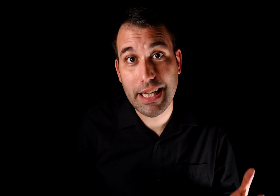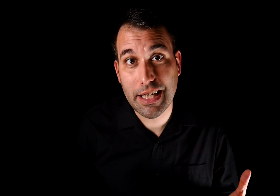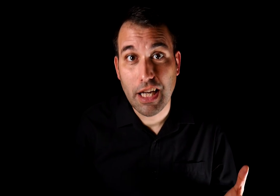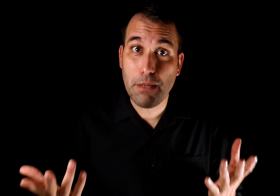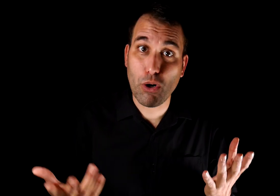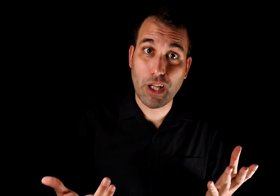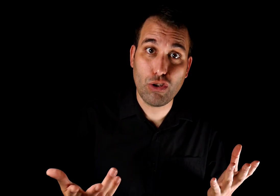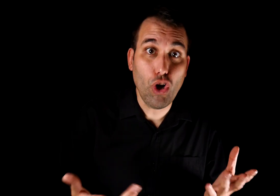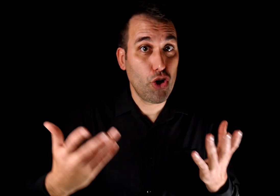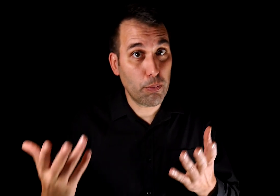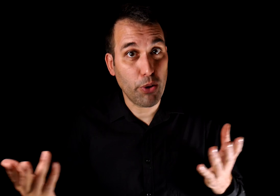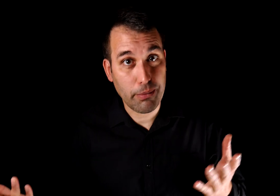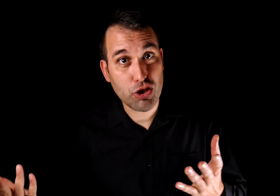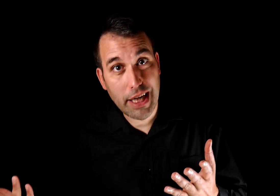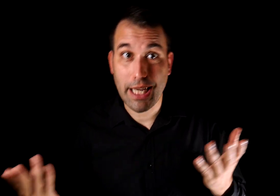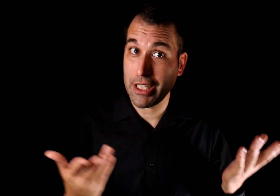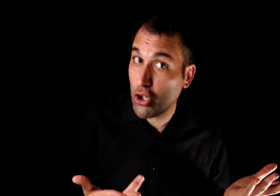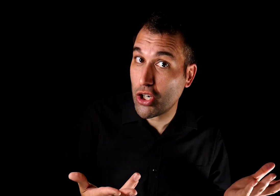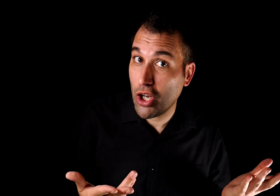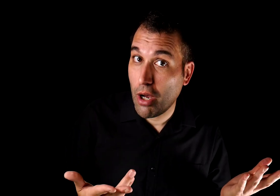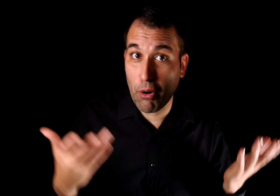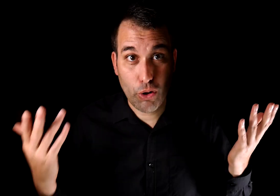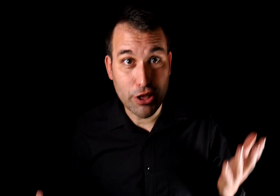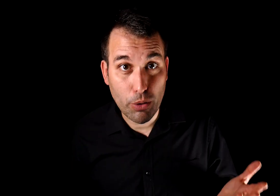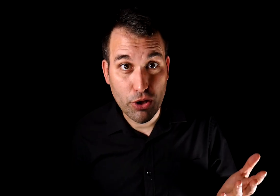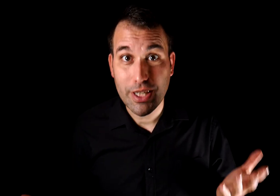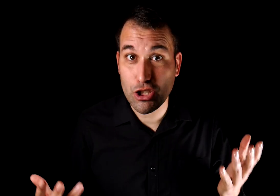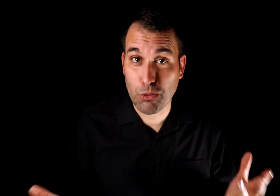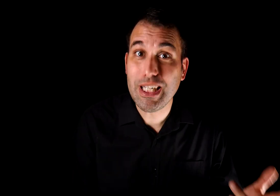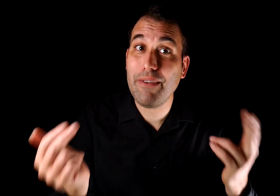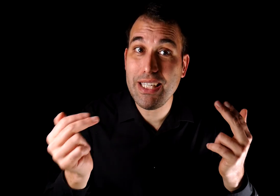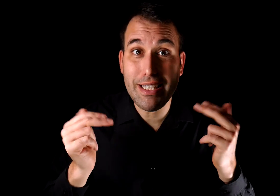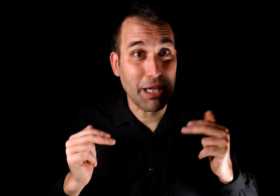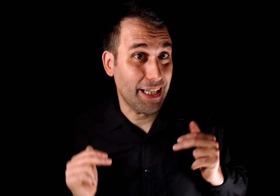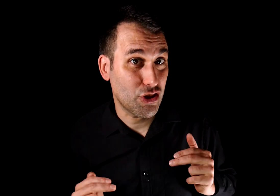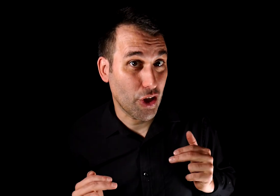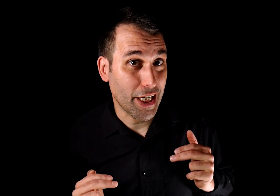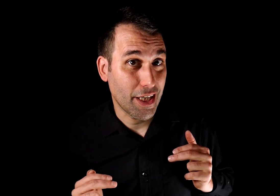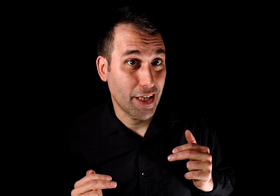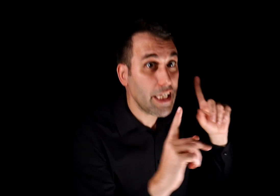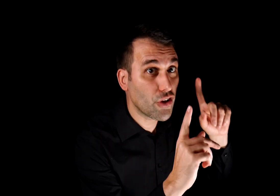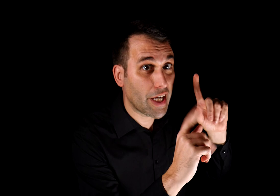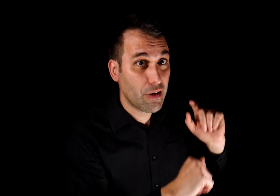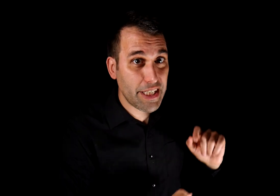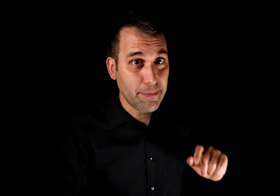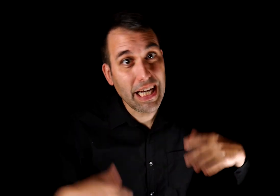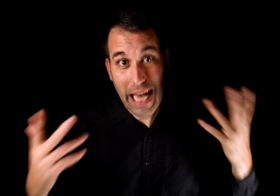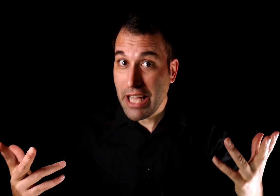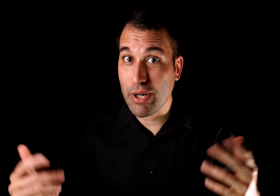nadie y por lo tanto no podemos ser el agresor, por lo que es obvio que somos la víctima en la historia. Y donde hay una víctima, hay un